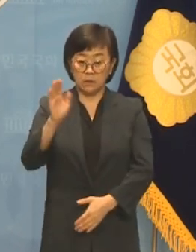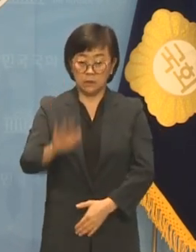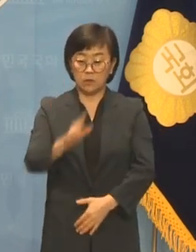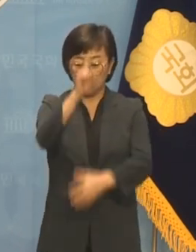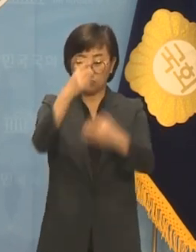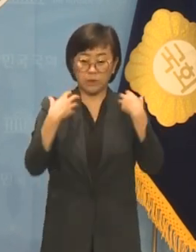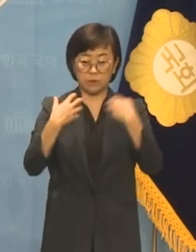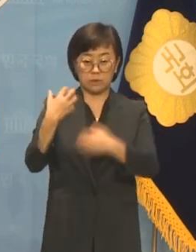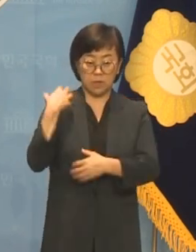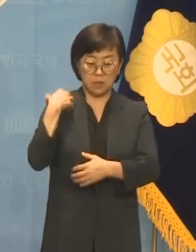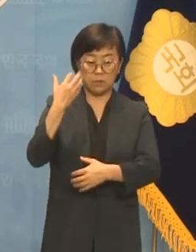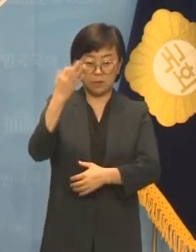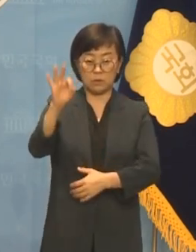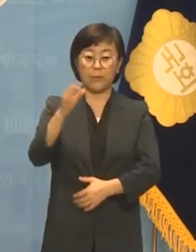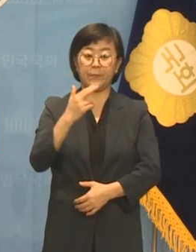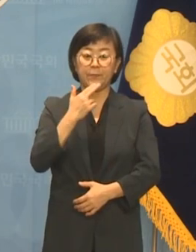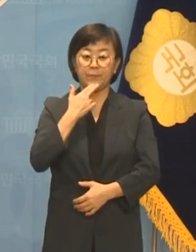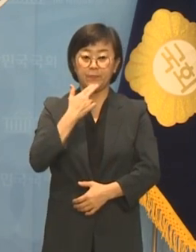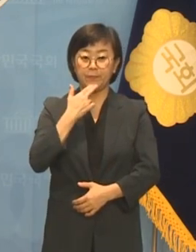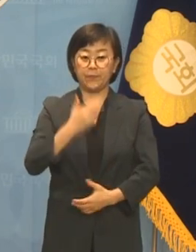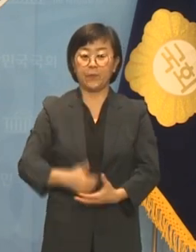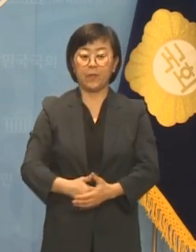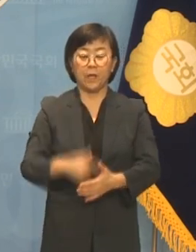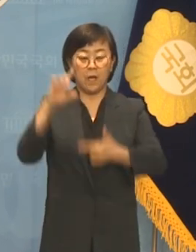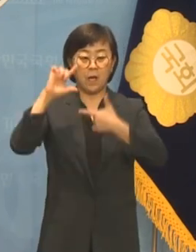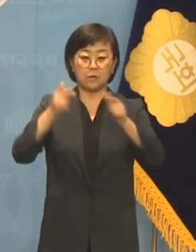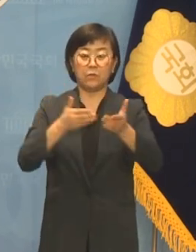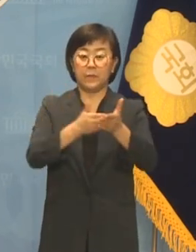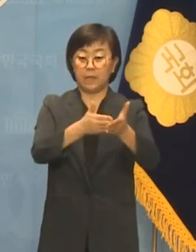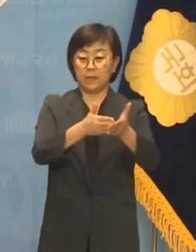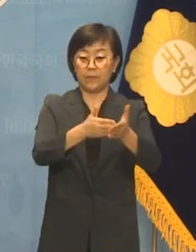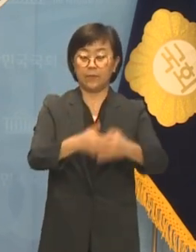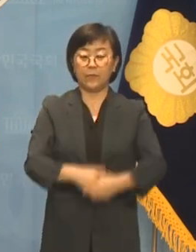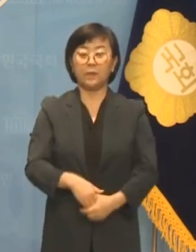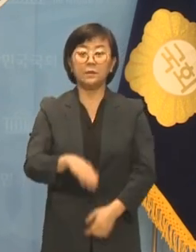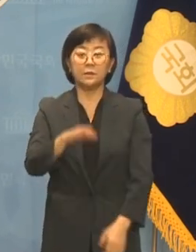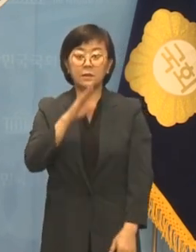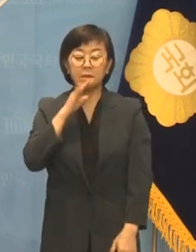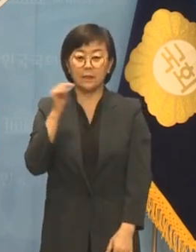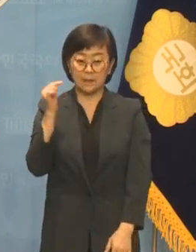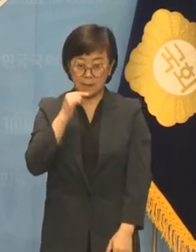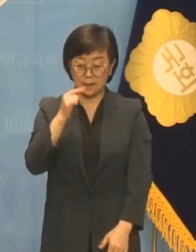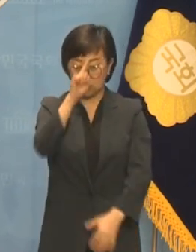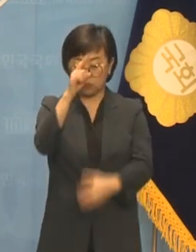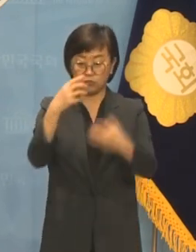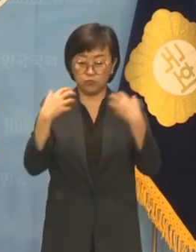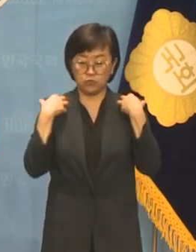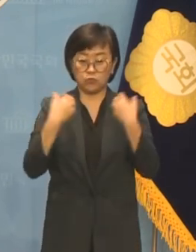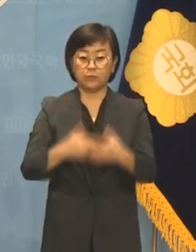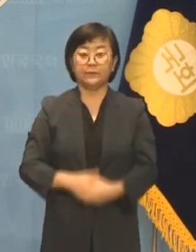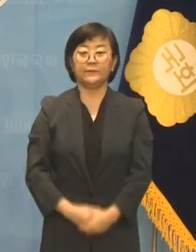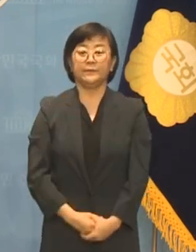정부의 책임을 인정할 수 없다며 항소하겠다니 정말 잔인한 정부입니다.